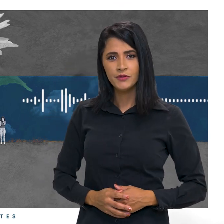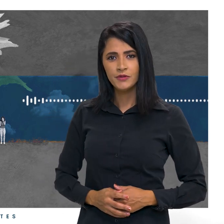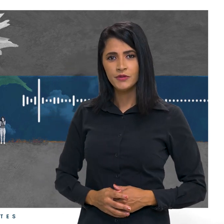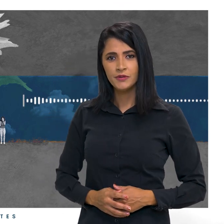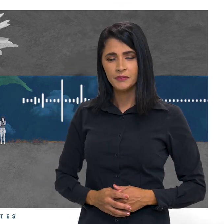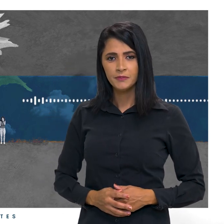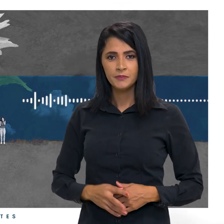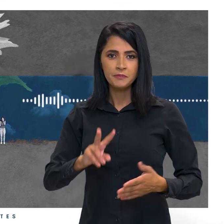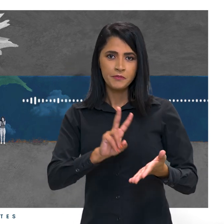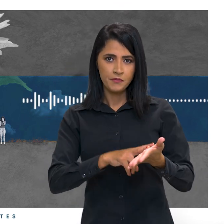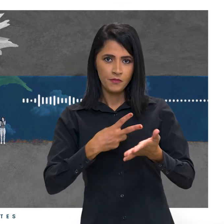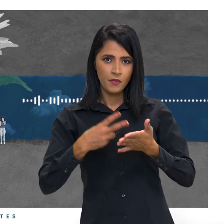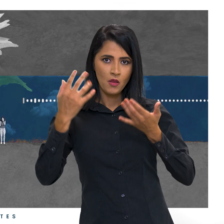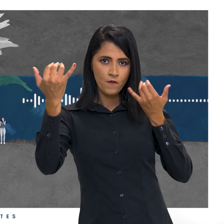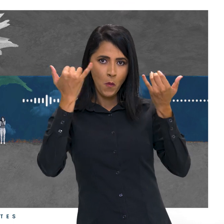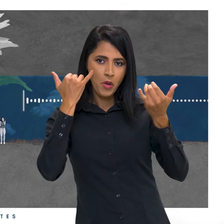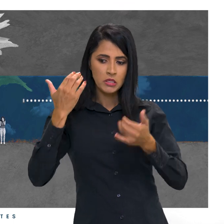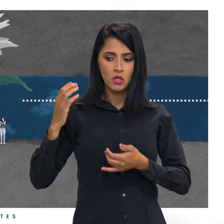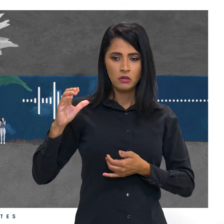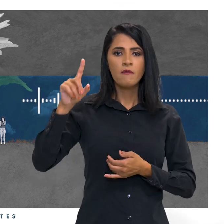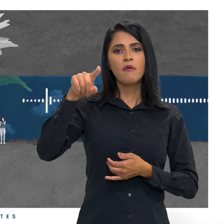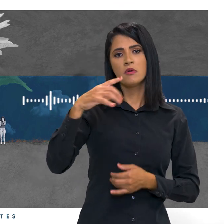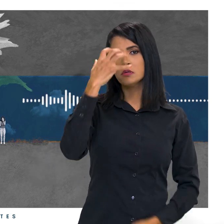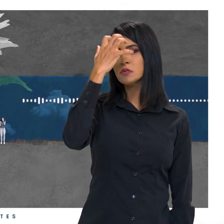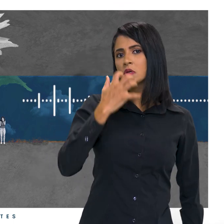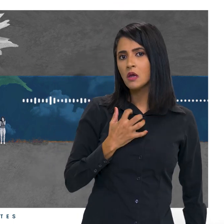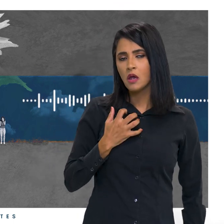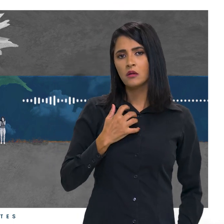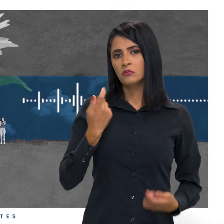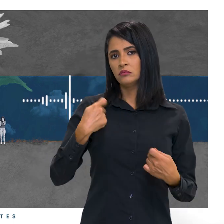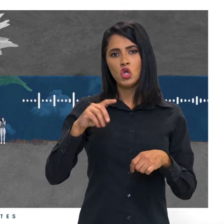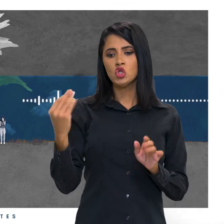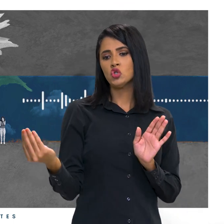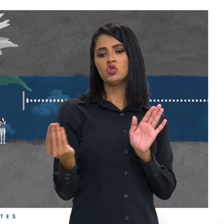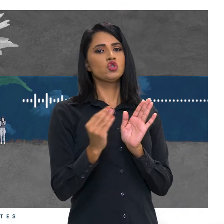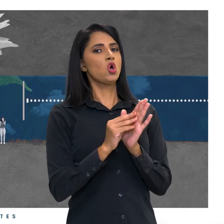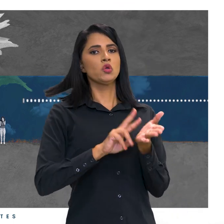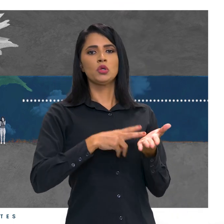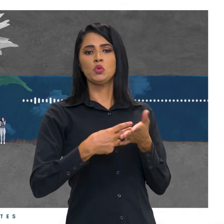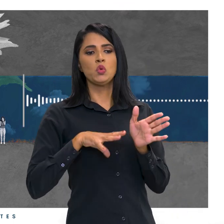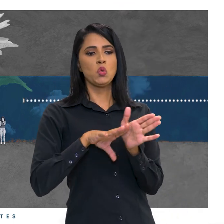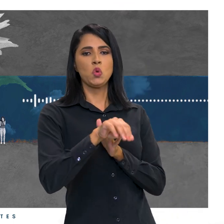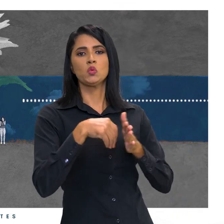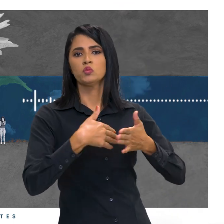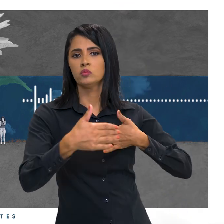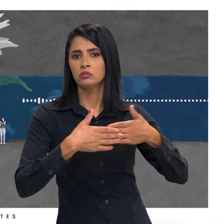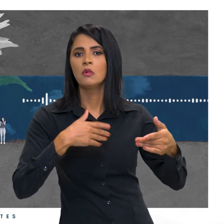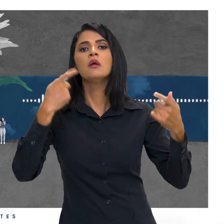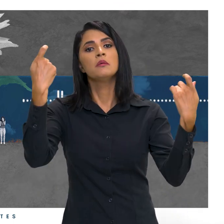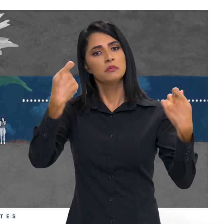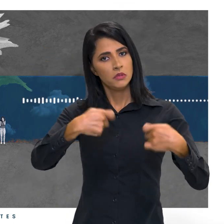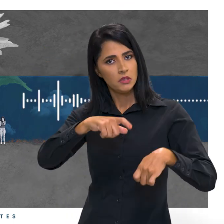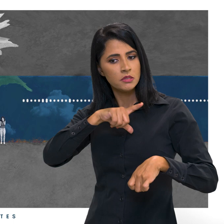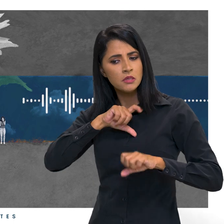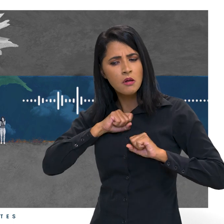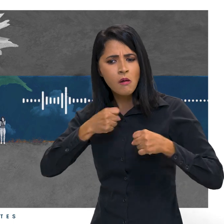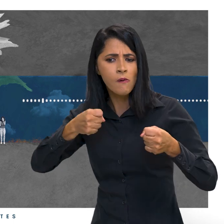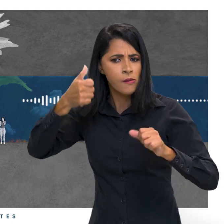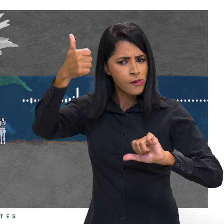Traduzir uma informação científica é coisa séria. Não basta colocar em um tradutor online qualquer. É preciso ter dedicação,